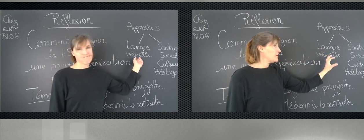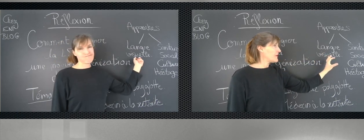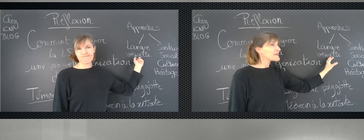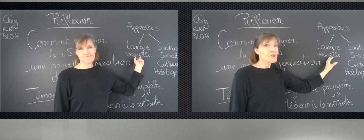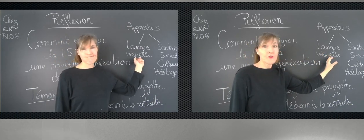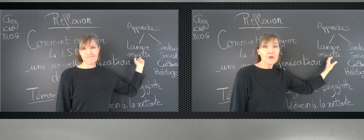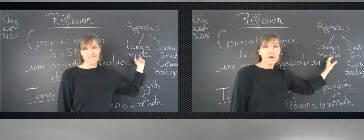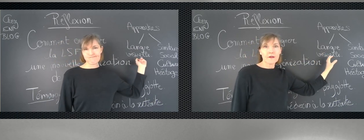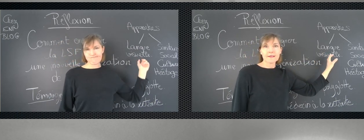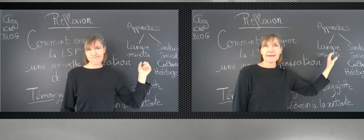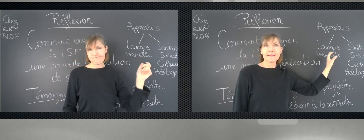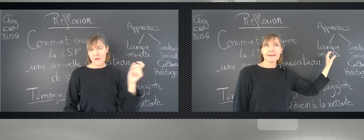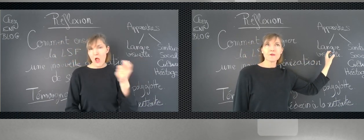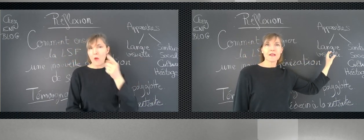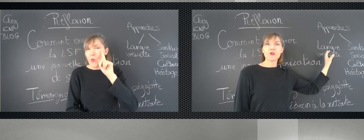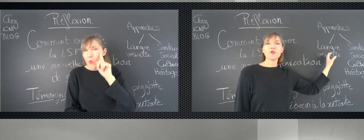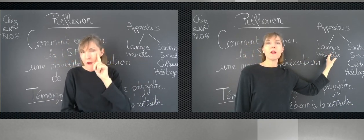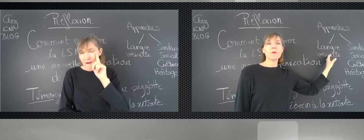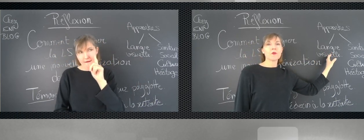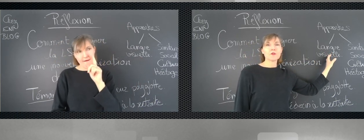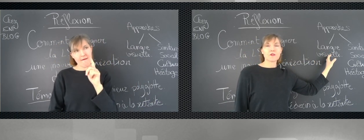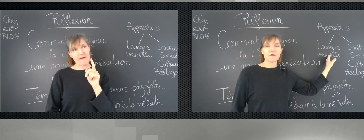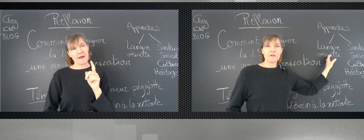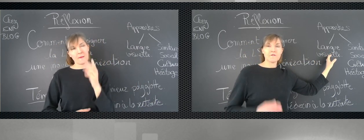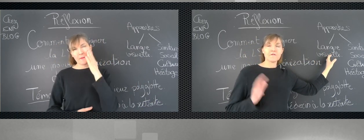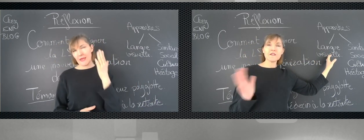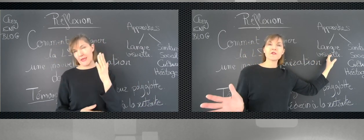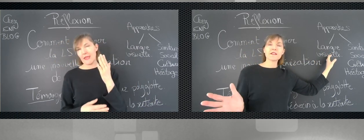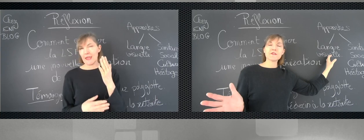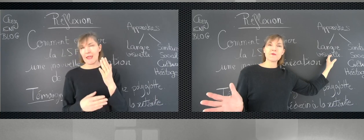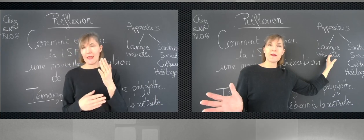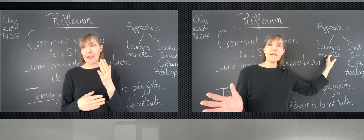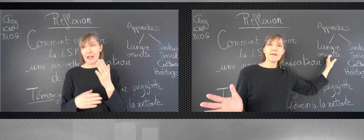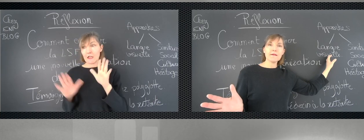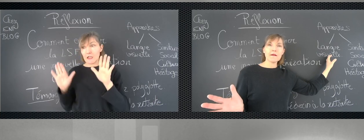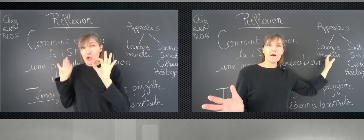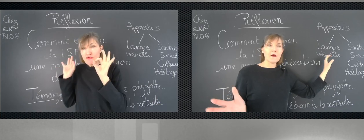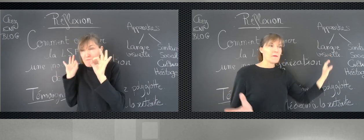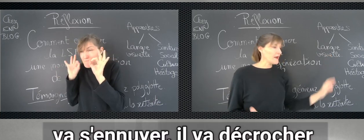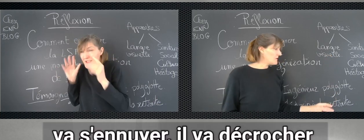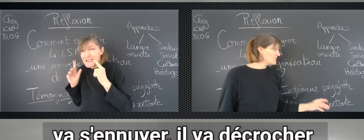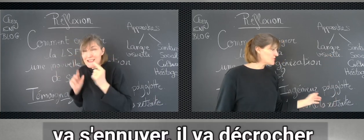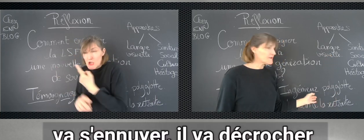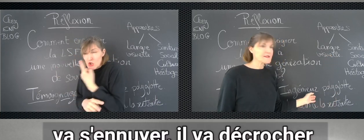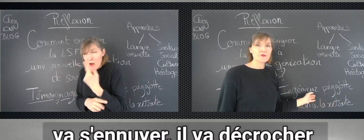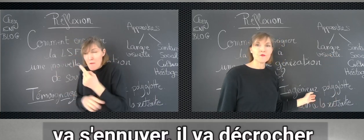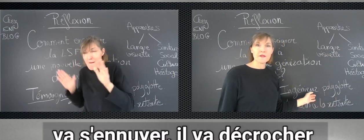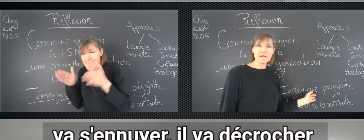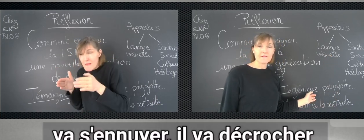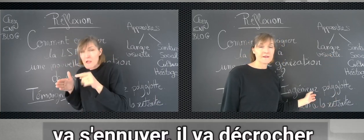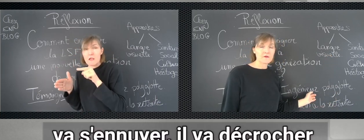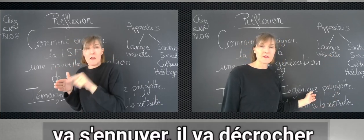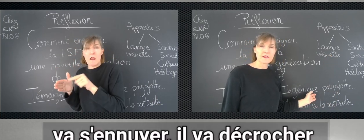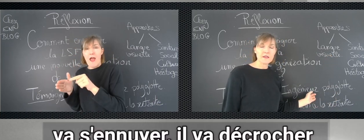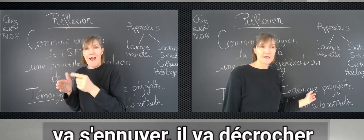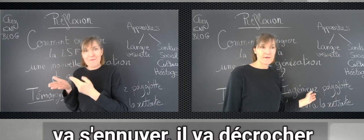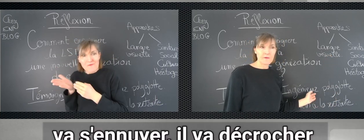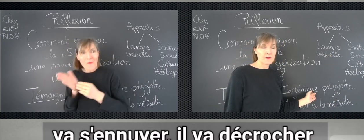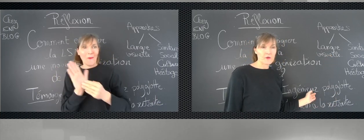Parce que si on n'a que l'approche visiogestuelle, le monsieur va s'ennuyer, il va décrocher et ça ne va pas le